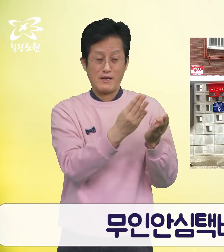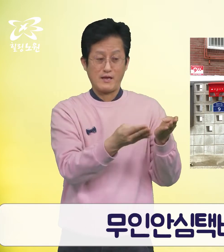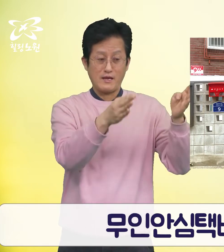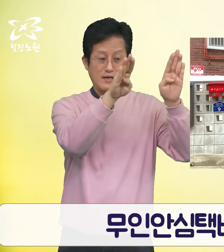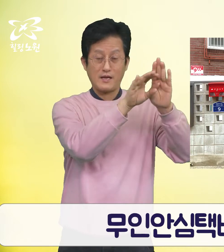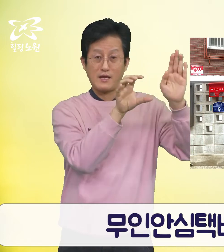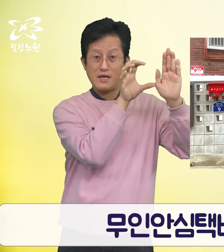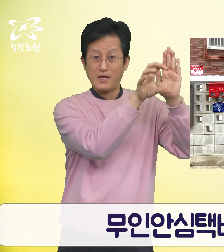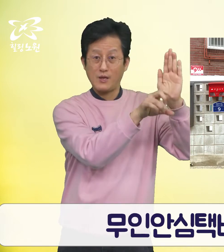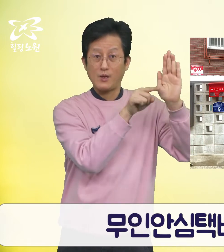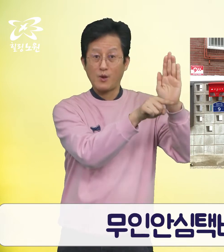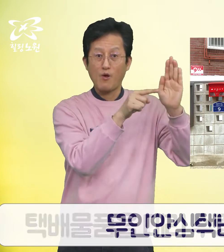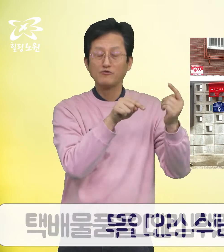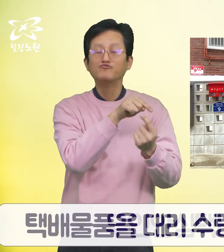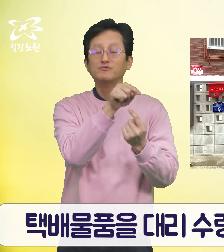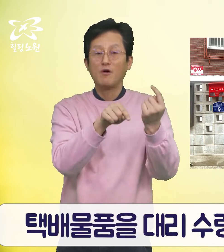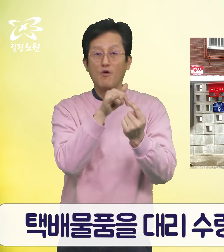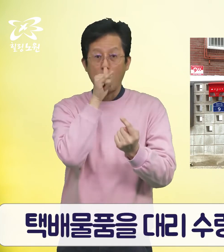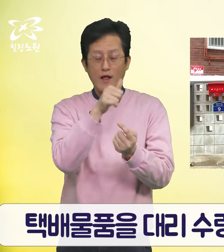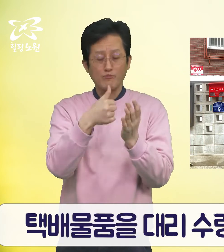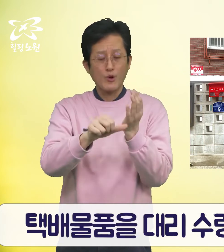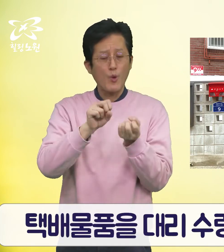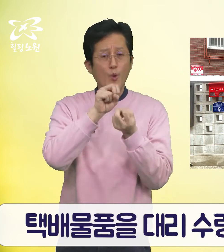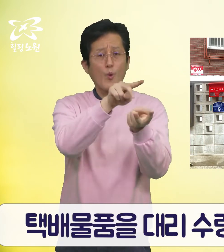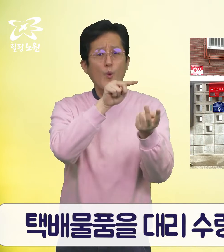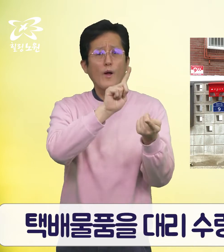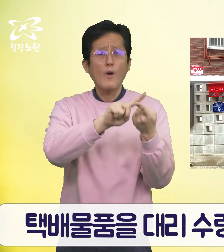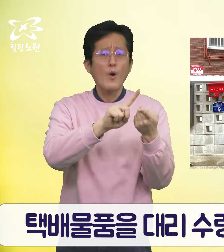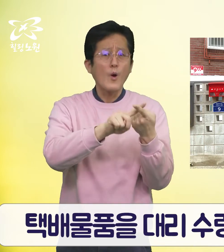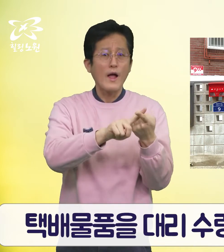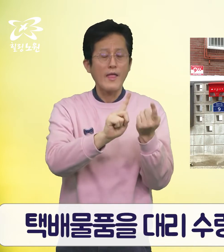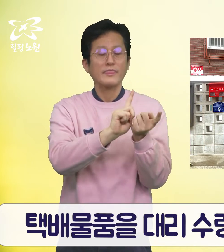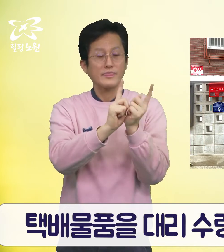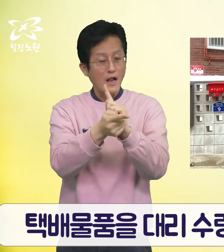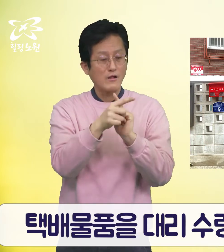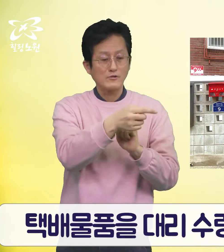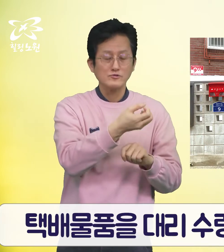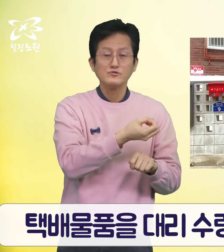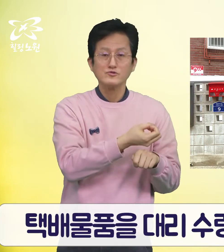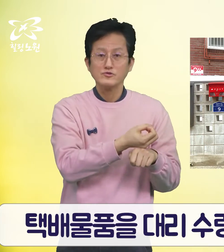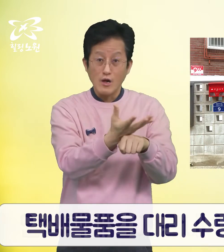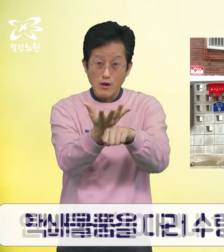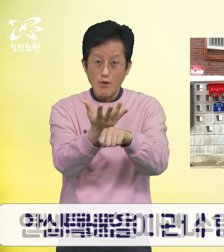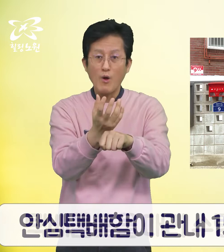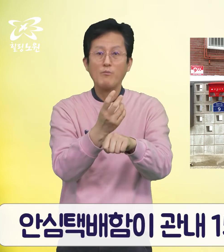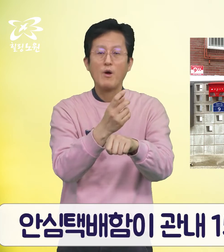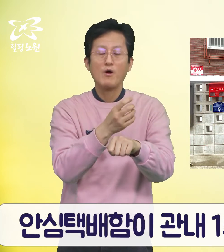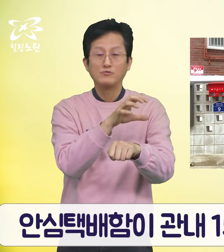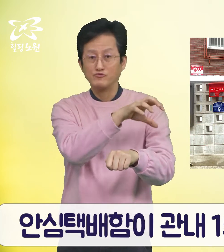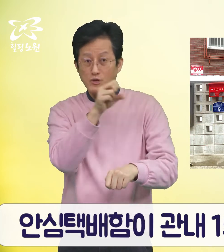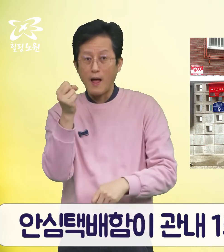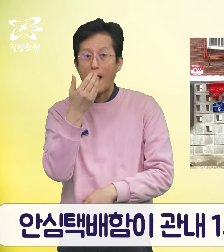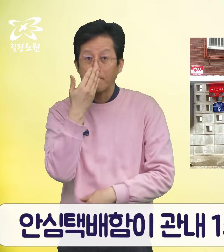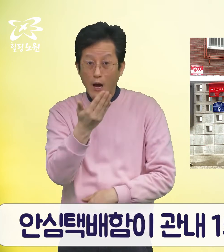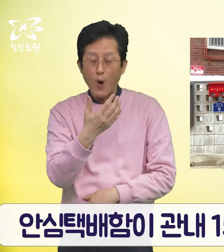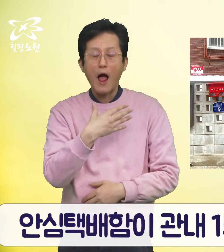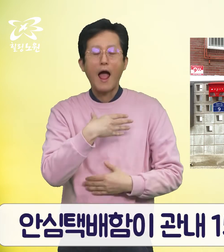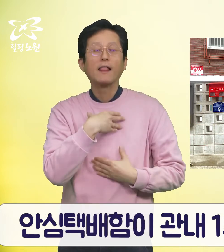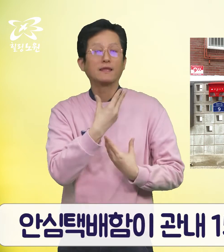운영 택배 물품을 대리수령, 전달할 수 있는 안심 택배함이 관내